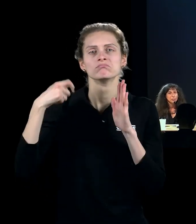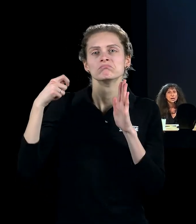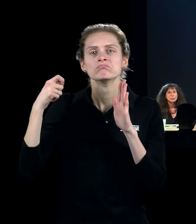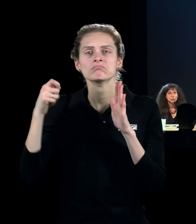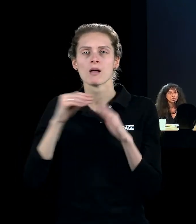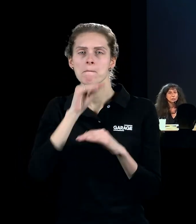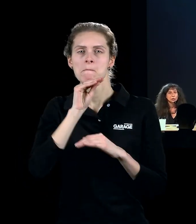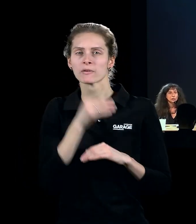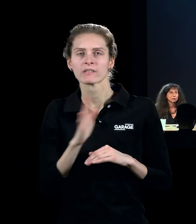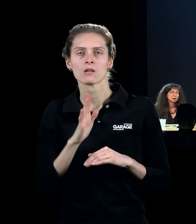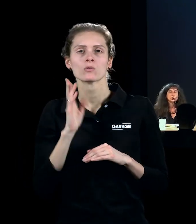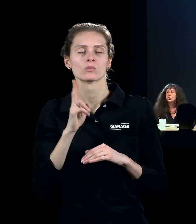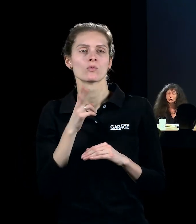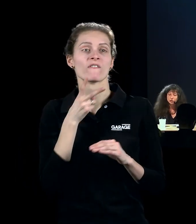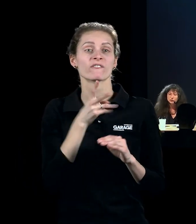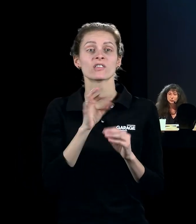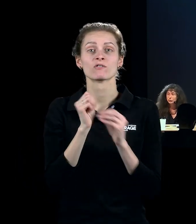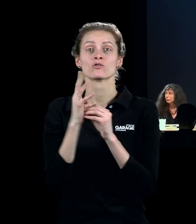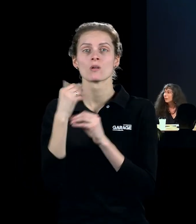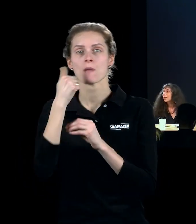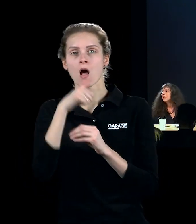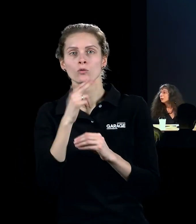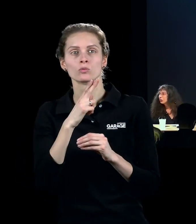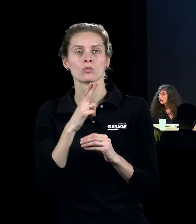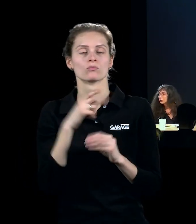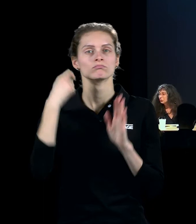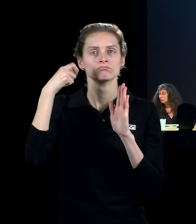в Берлинском музее в 2014 году.